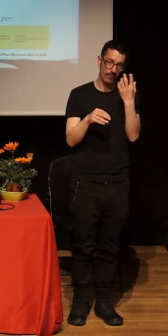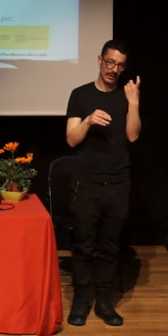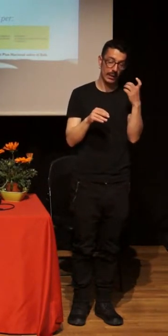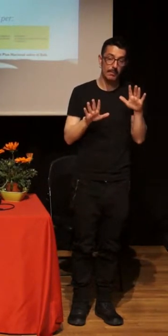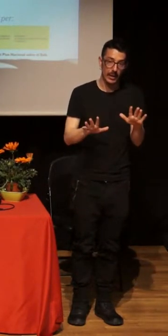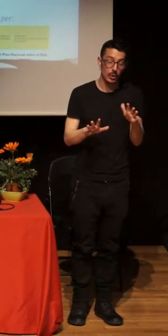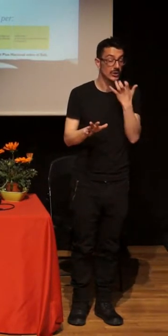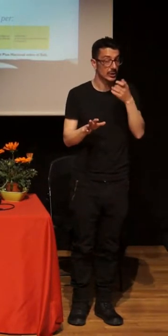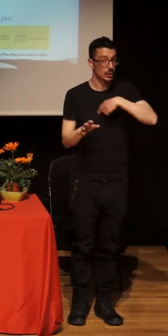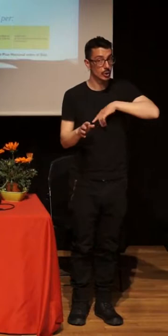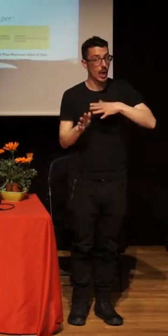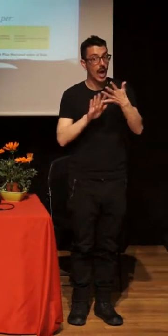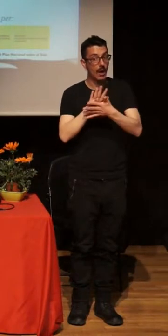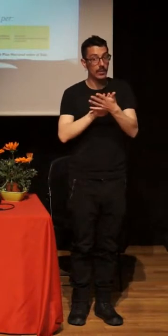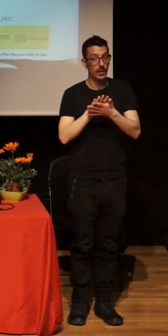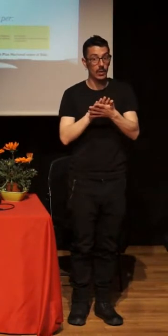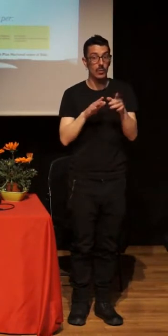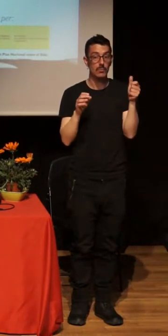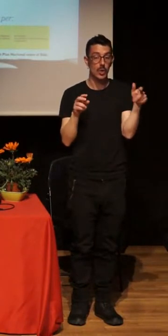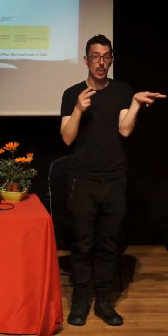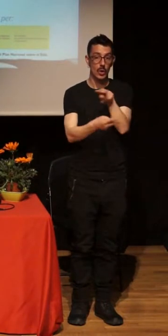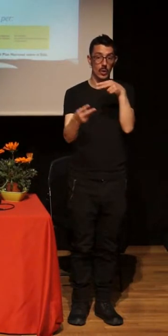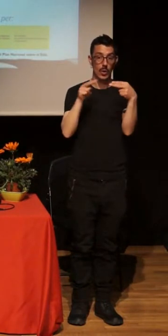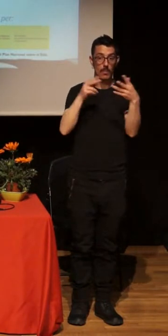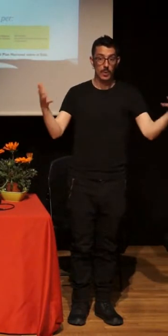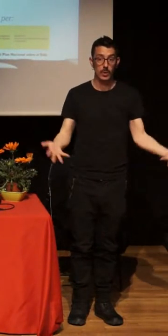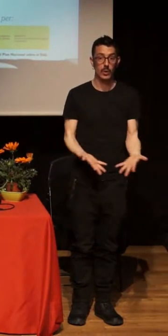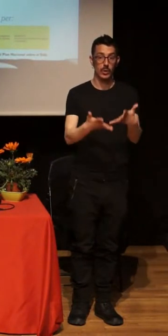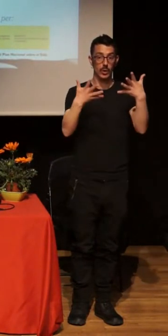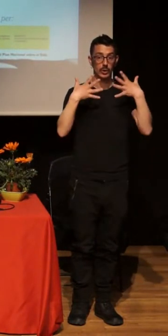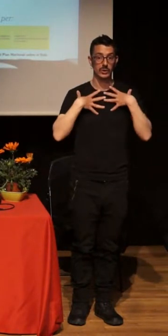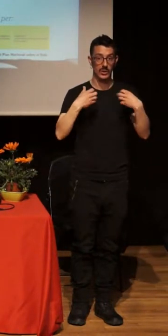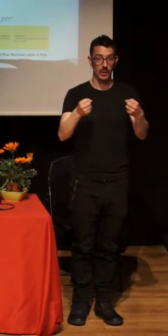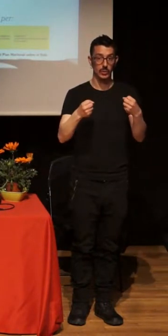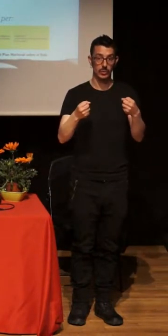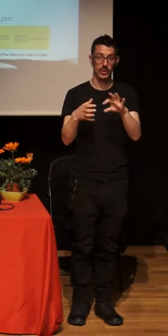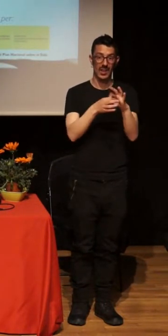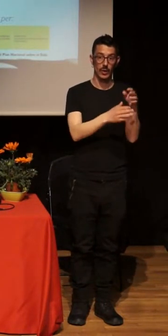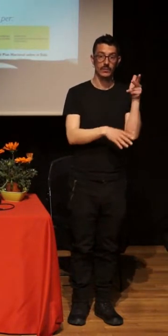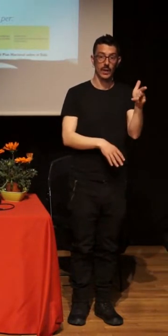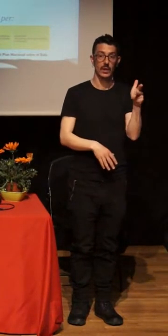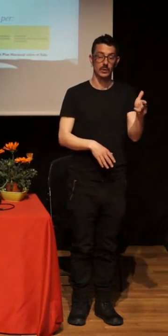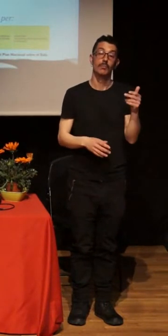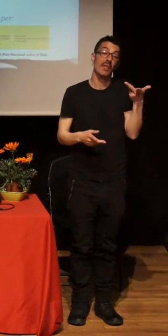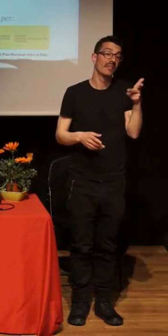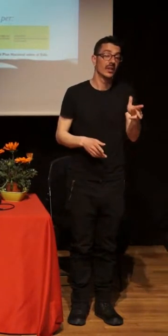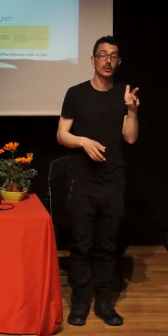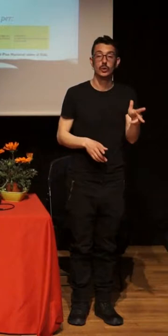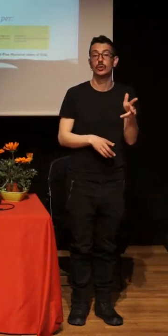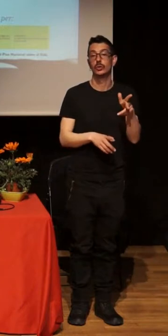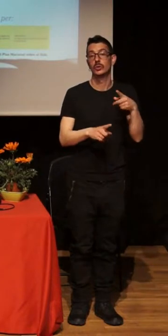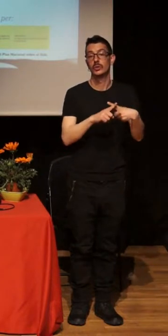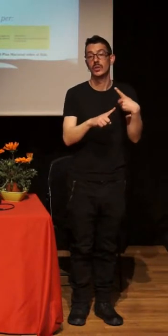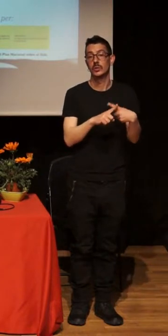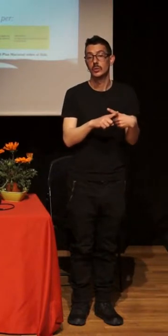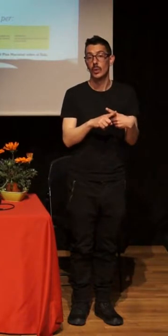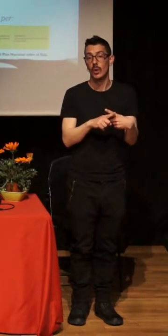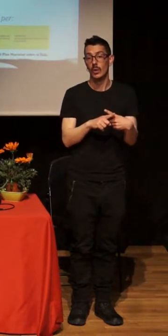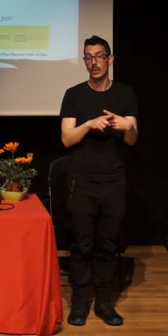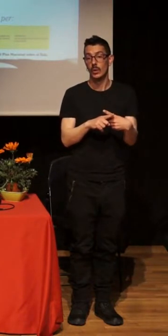enfoques de la salud, los derechos sexuales tienen que hacer así,